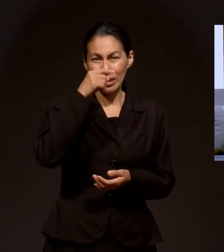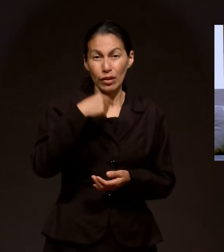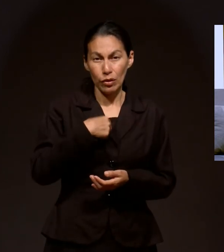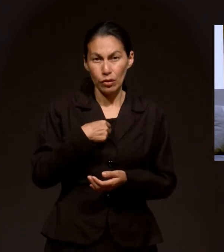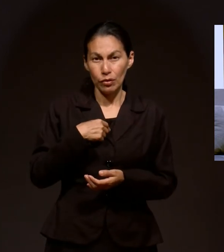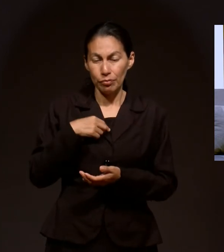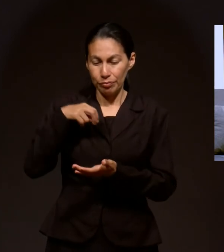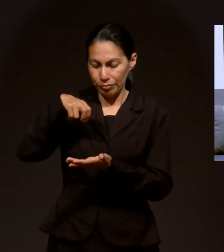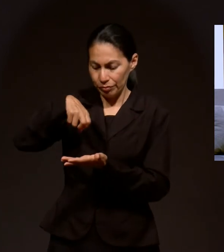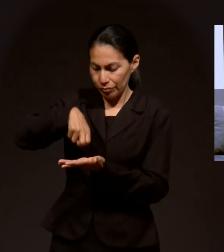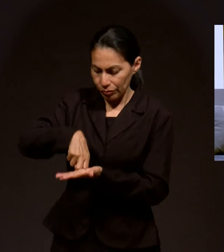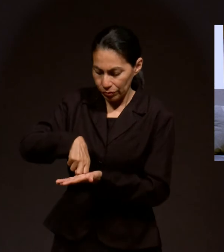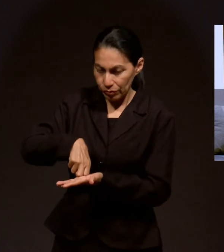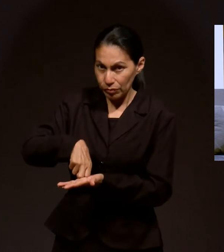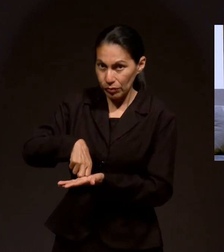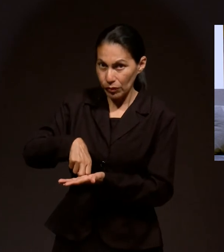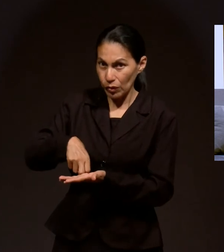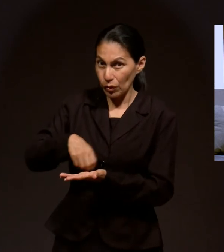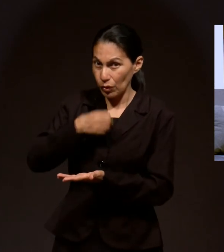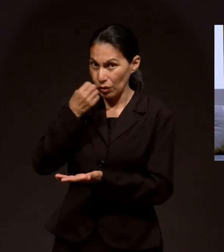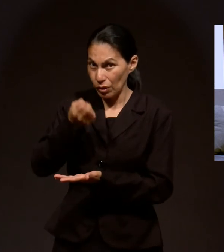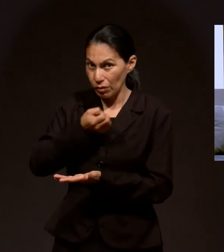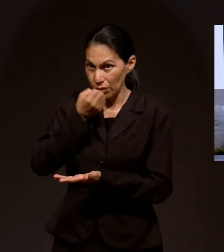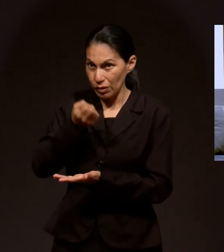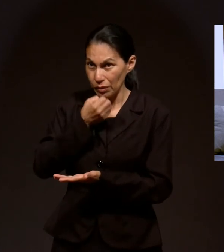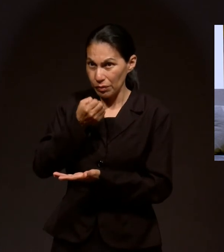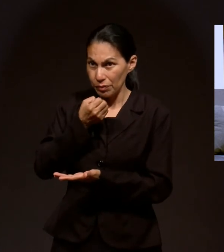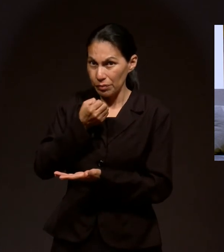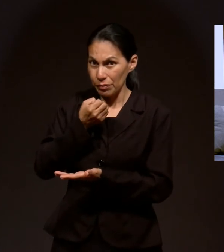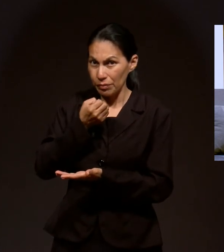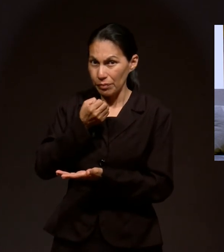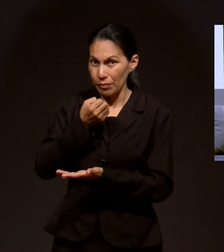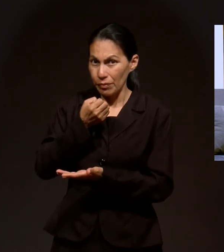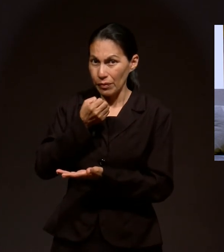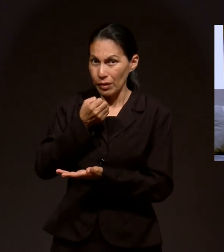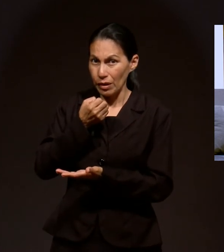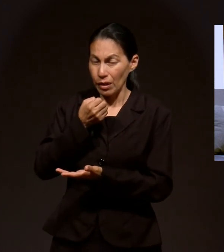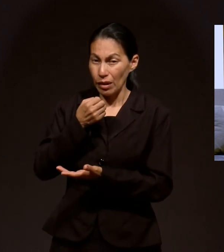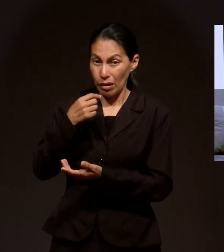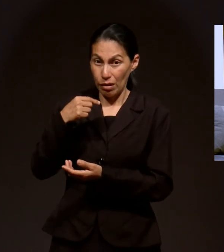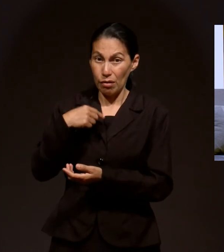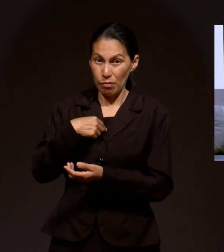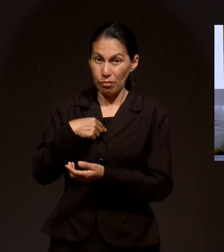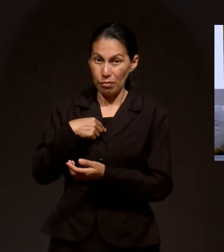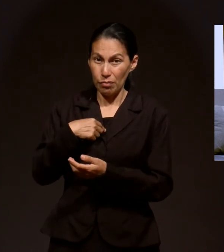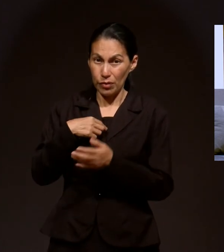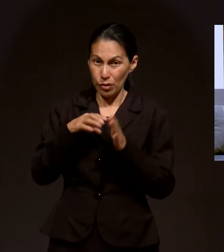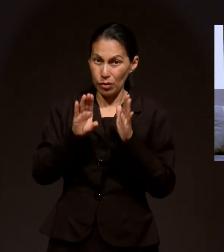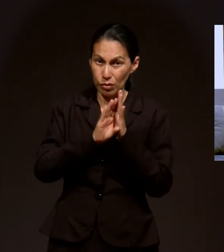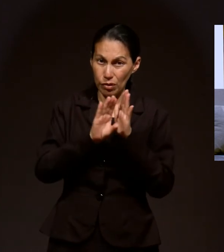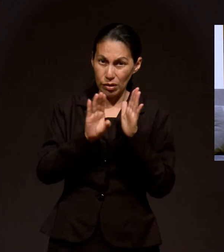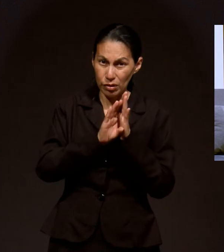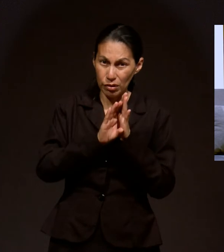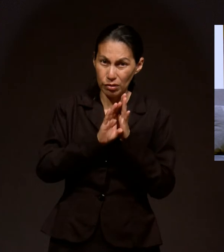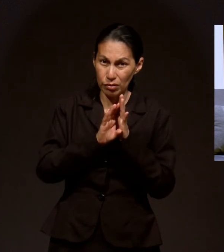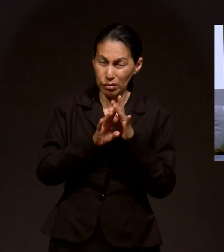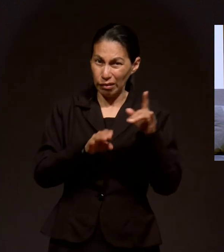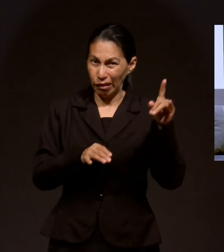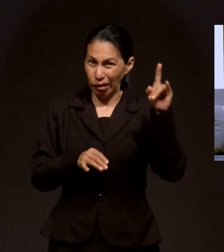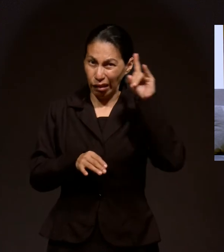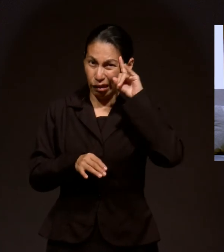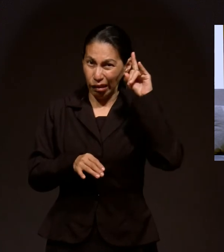Cuando yo me arrodillaba para orar, a mí me sacudían mientras que yo oraba. Se aparecían demonios en mi cuarto. Yo tuve una experiencia